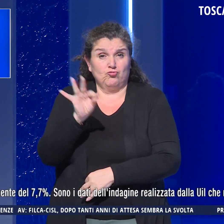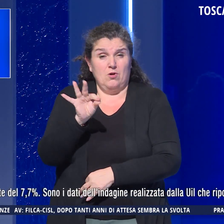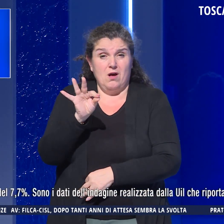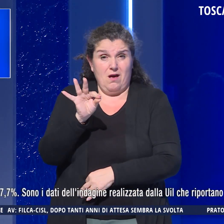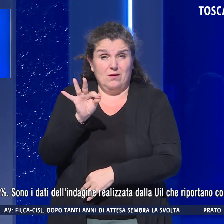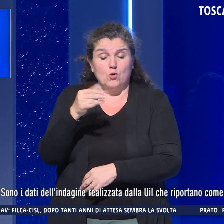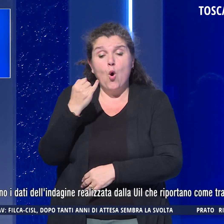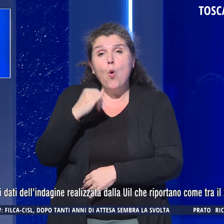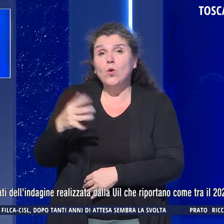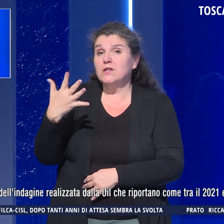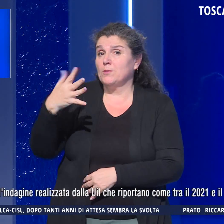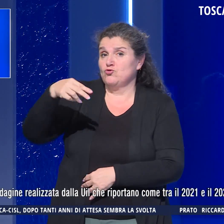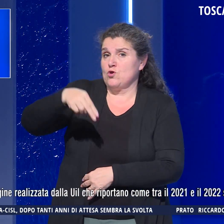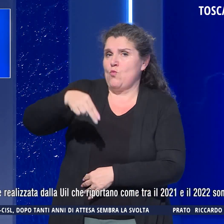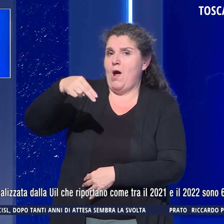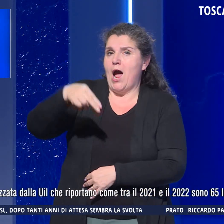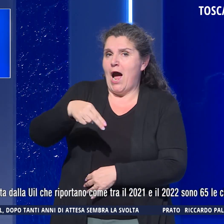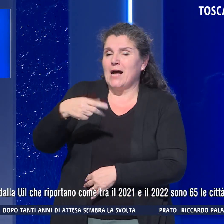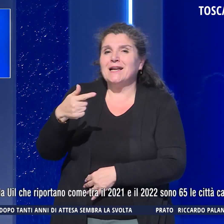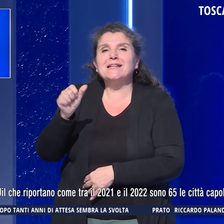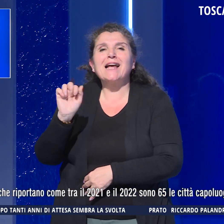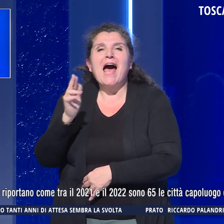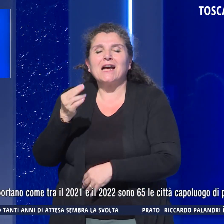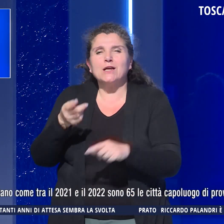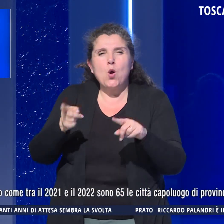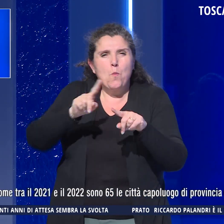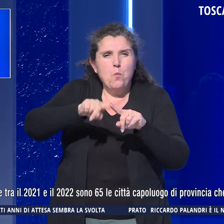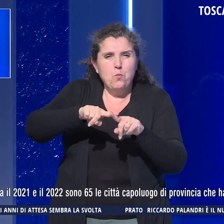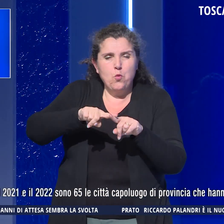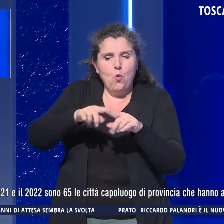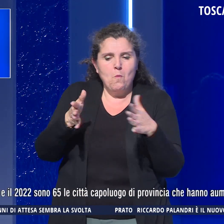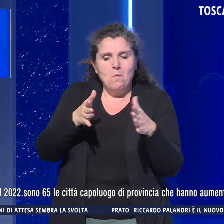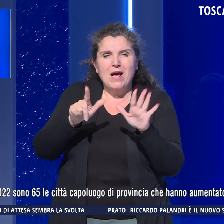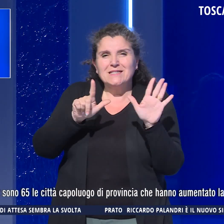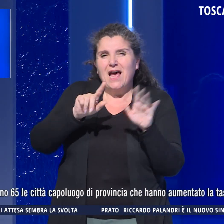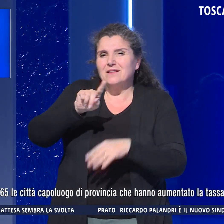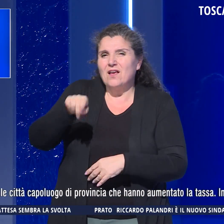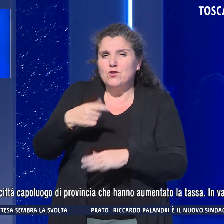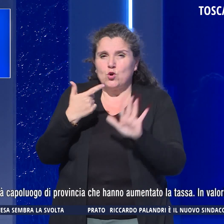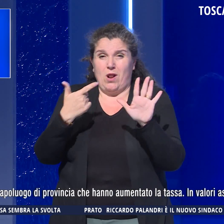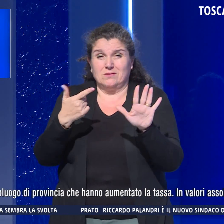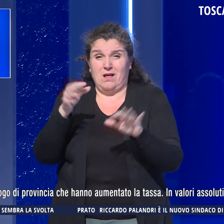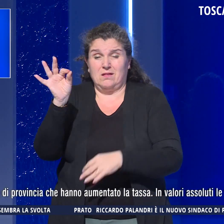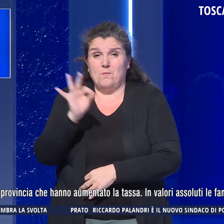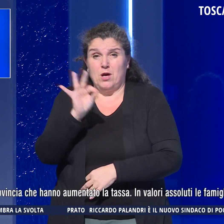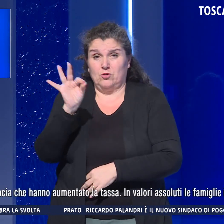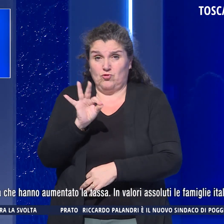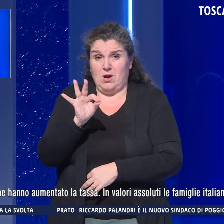Negli ultimi 5 anni la Tari è aumentata in media del 7,7%.